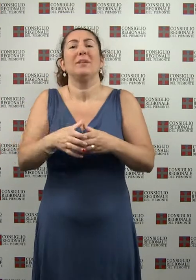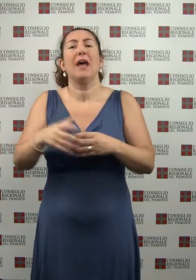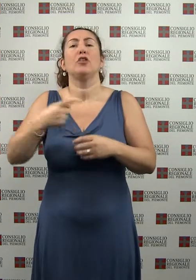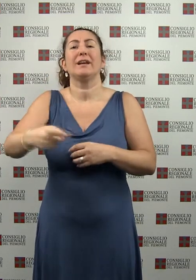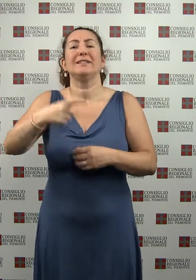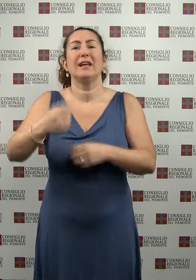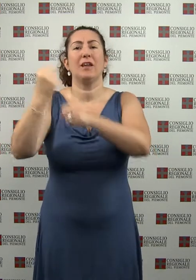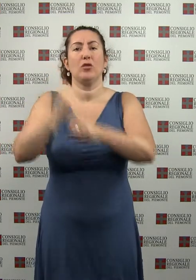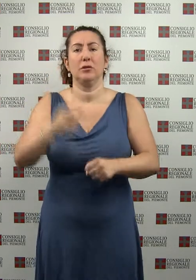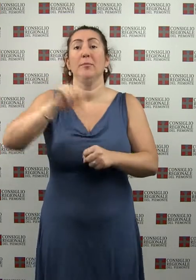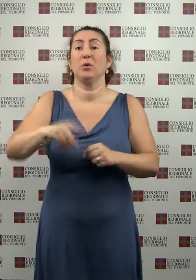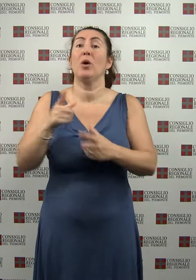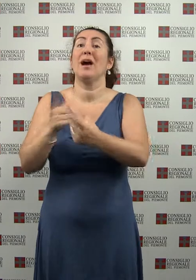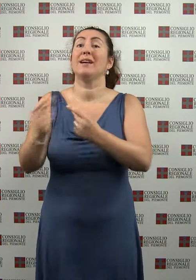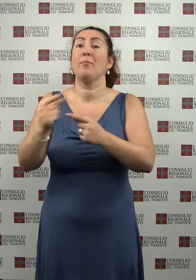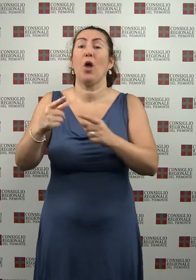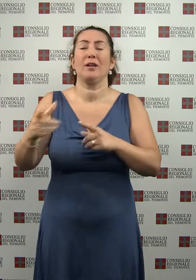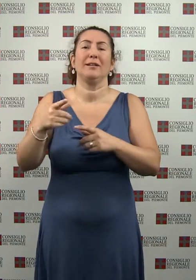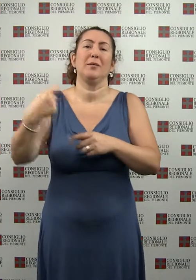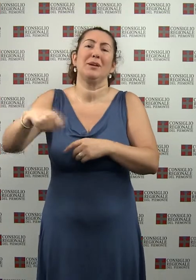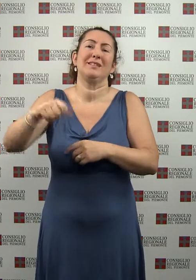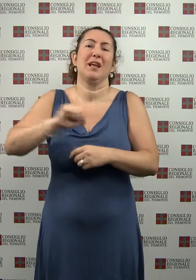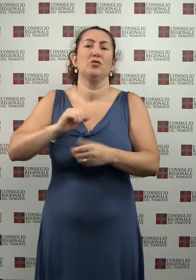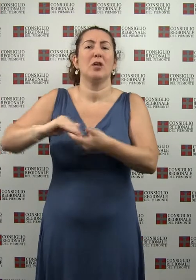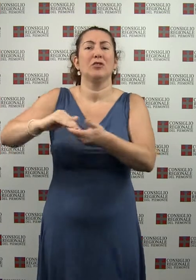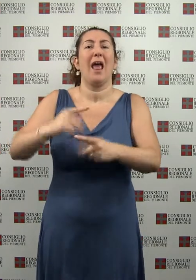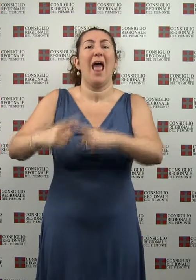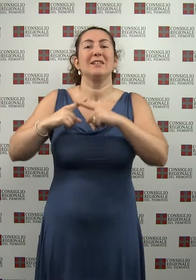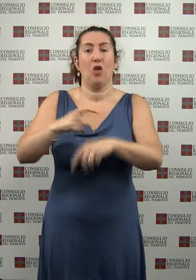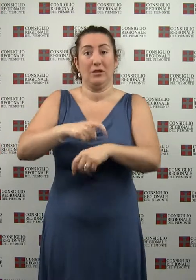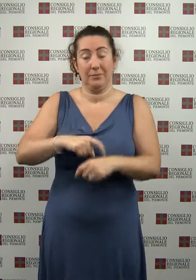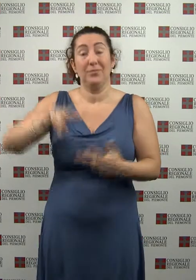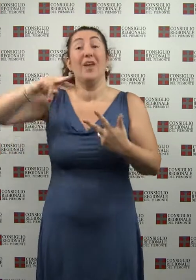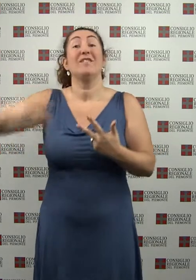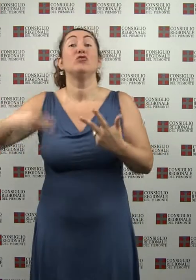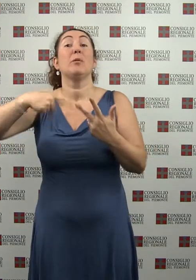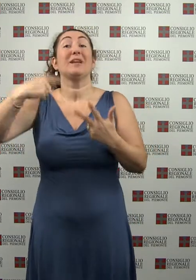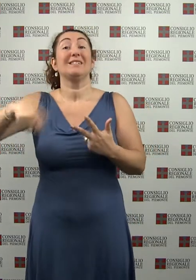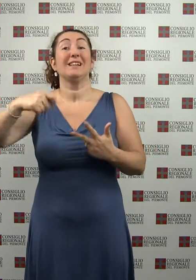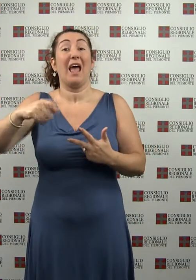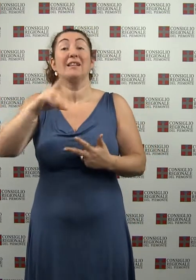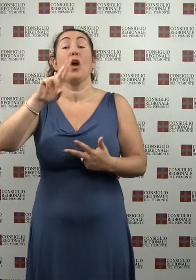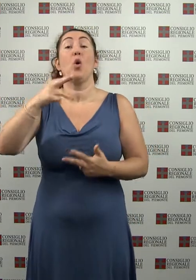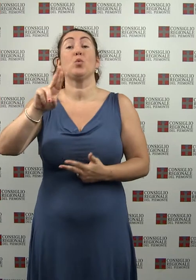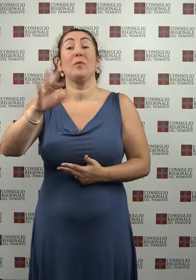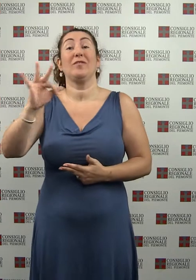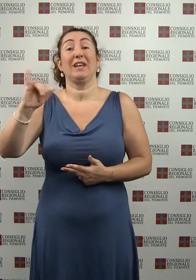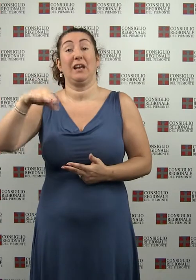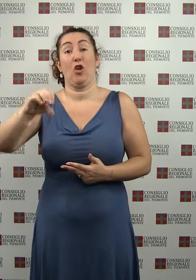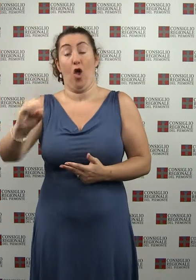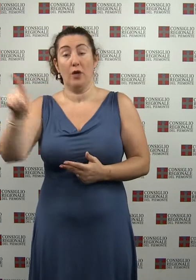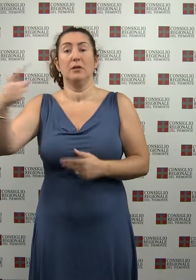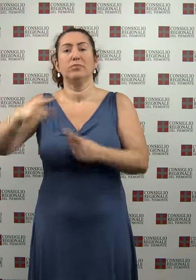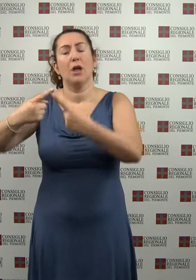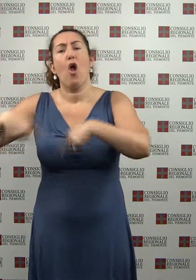con la Presidenza dell'Associazione Ex Consiglieri. La Vice Presidente Daniela Ruffino è delegata alla Consulta Europea con la